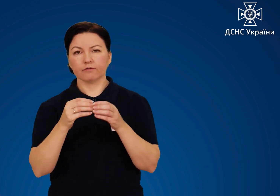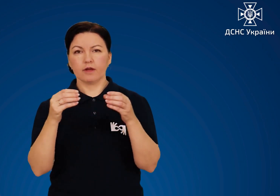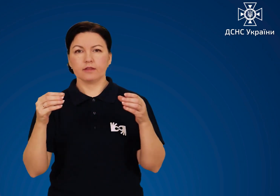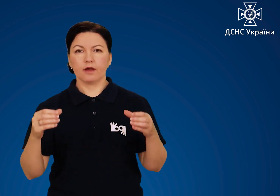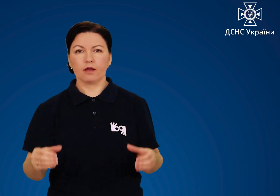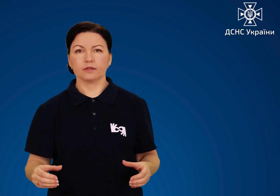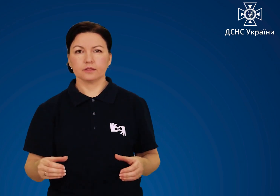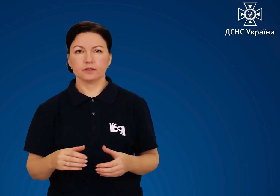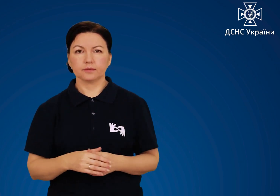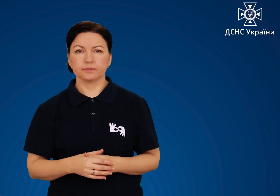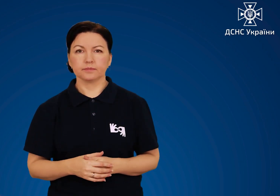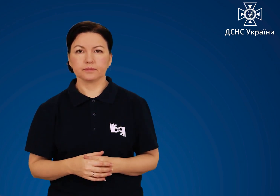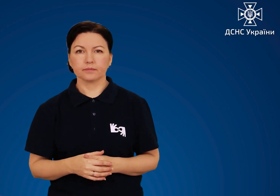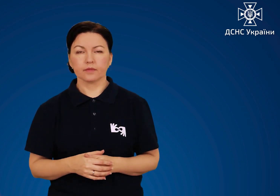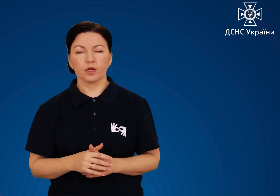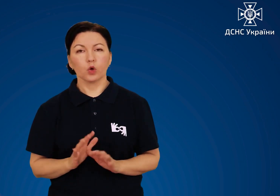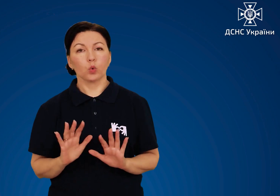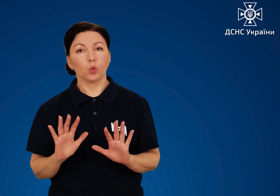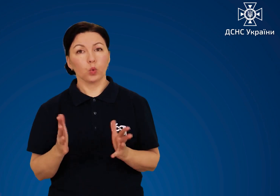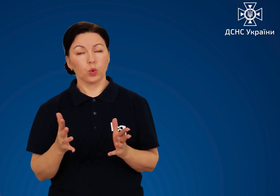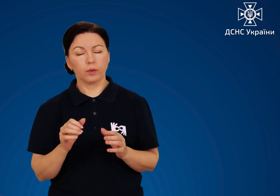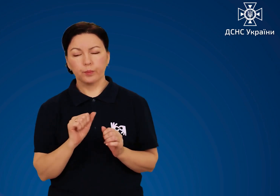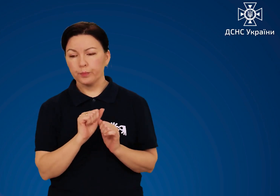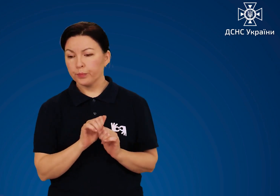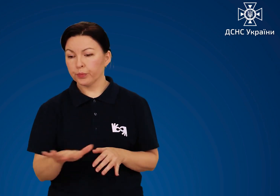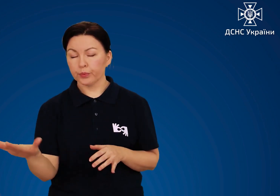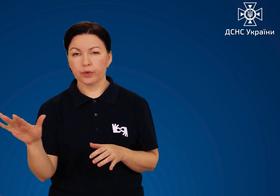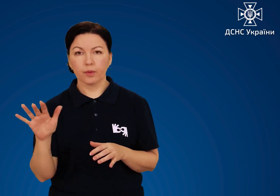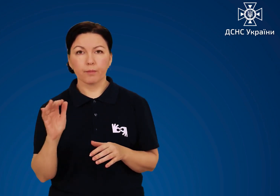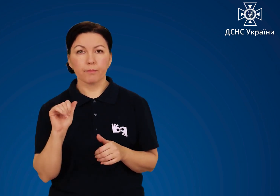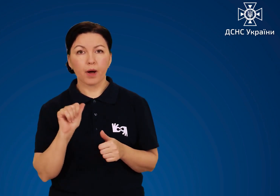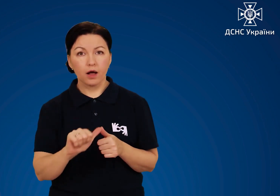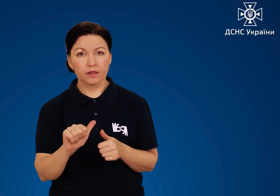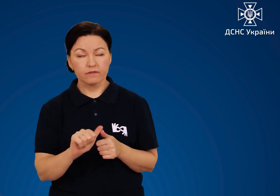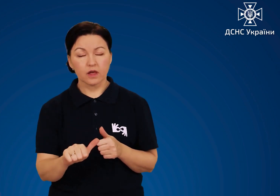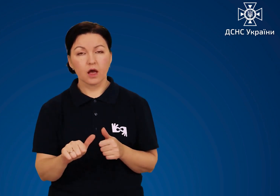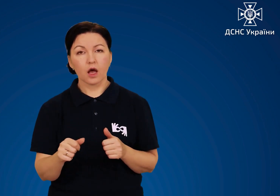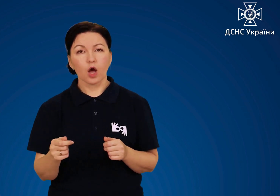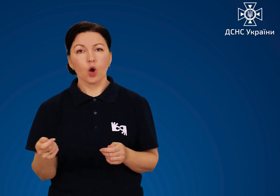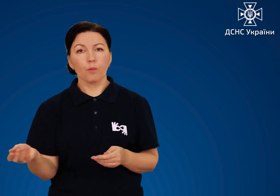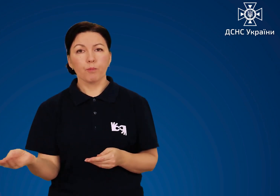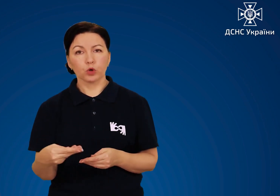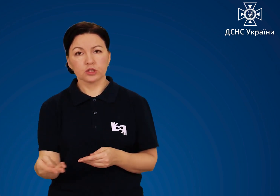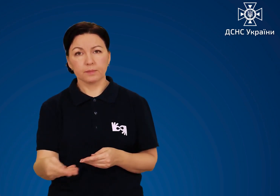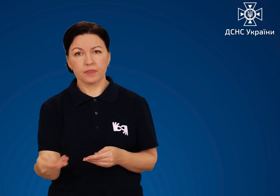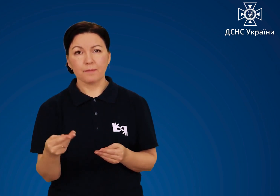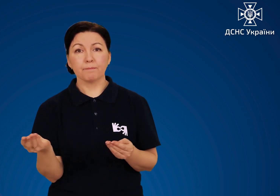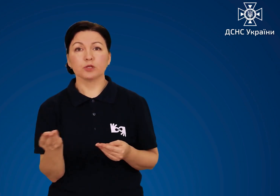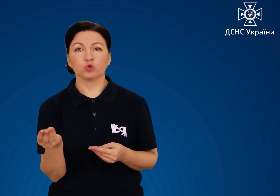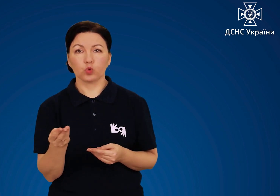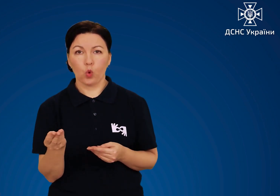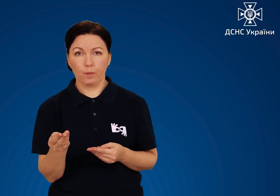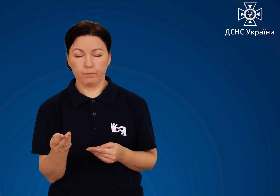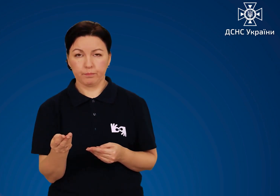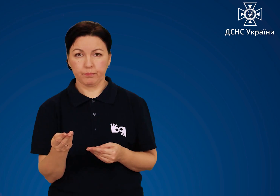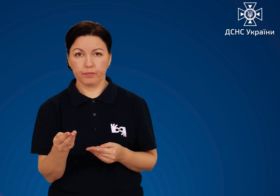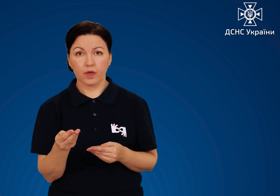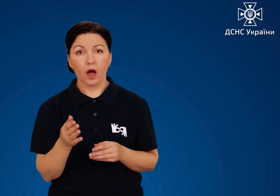щільно закривайте каністри. У випадку проливу палива посипте місце проливу